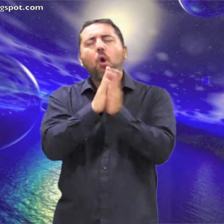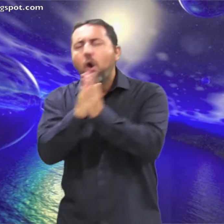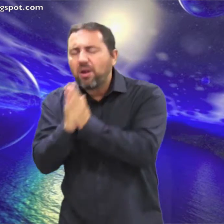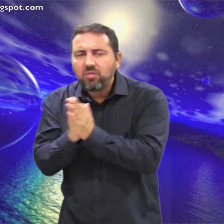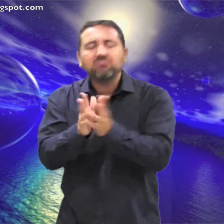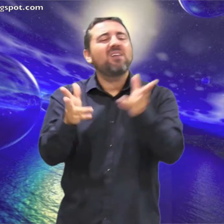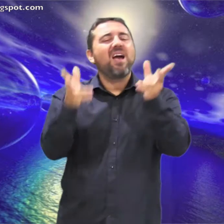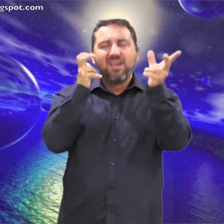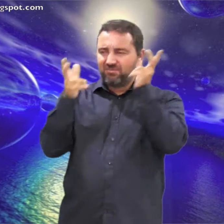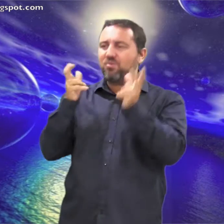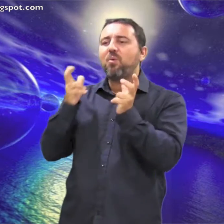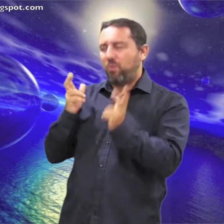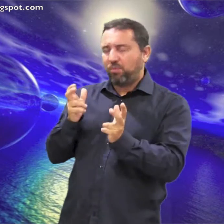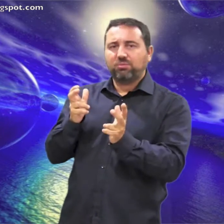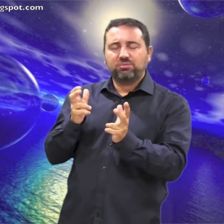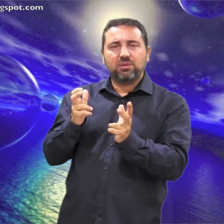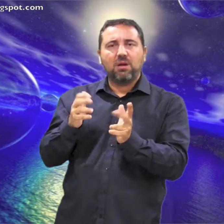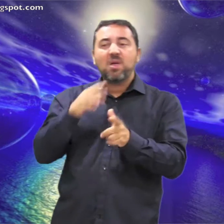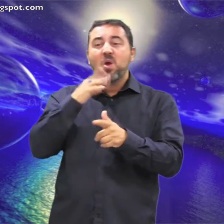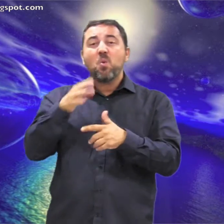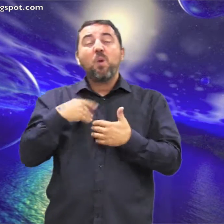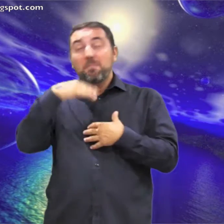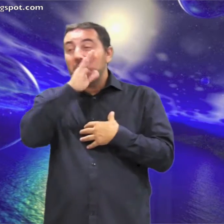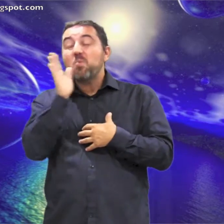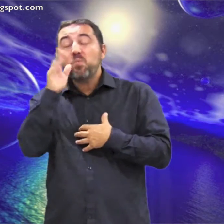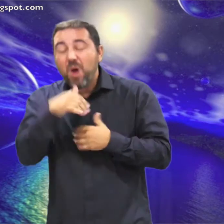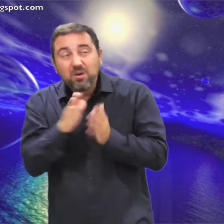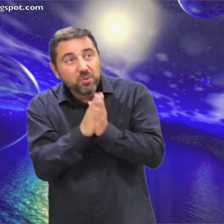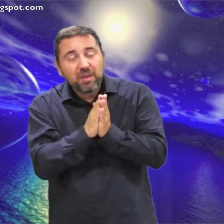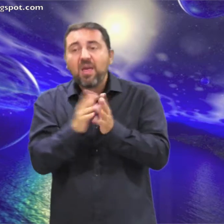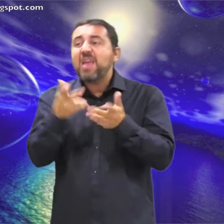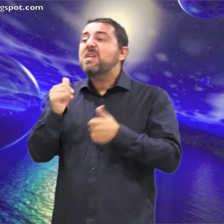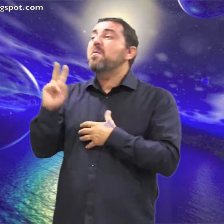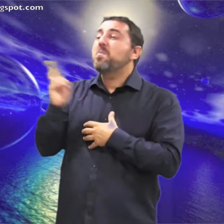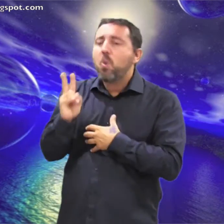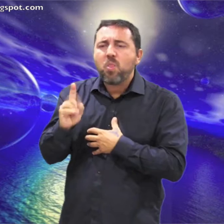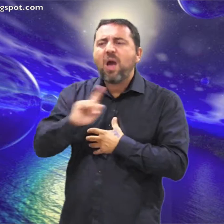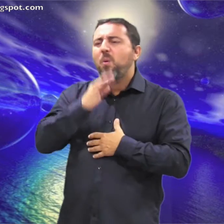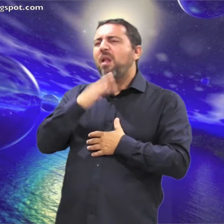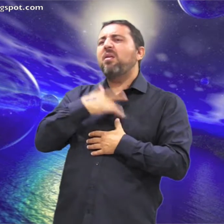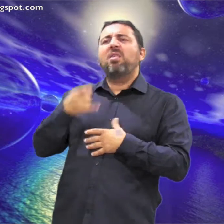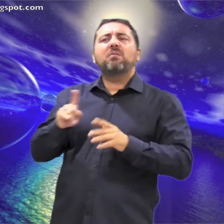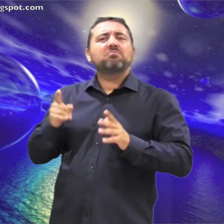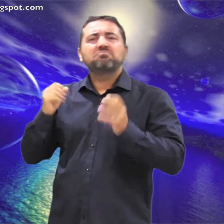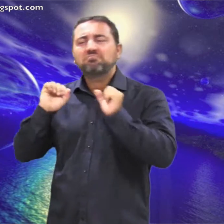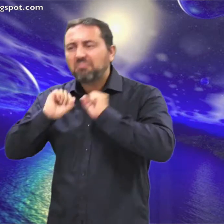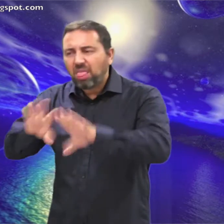oprimido. No desdeña la súplica del huérfano ni a la viuda cuando se desahoga en su